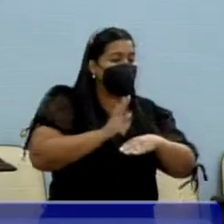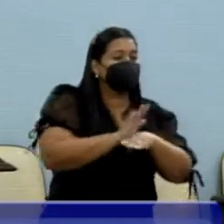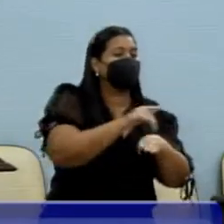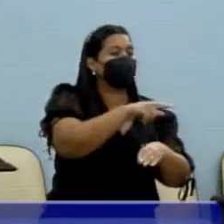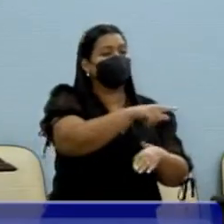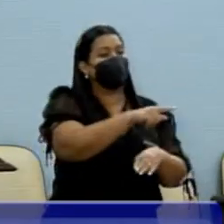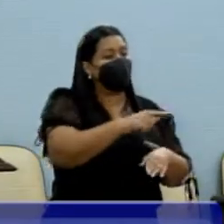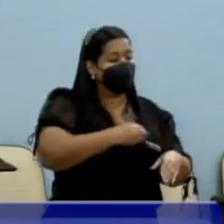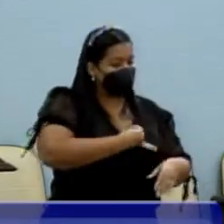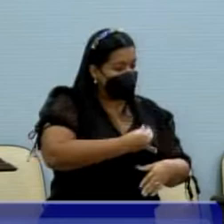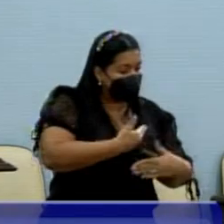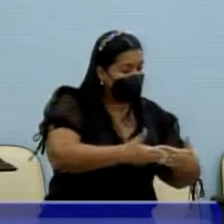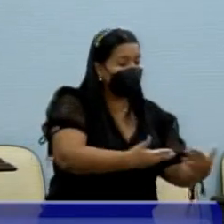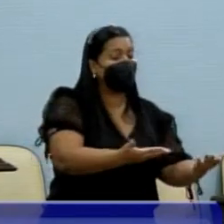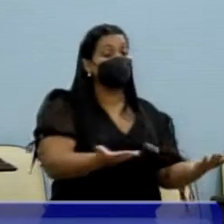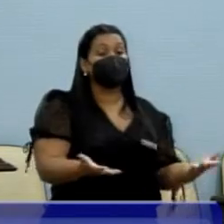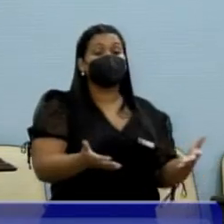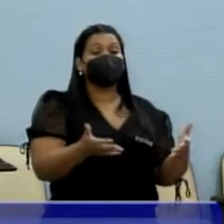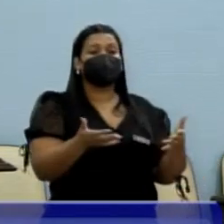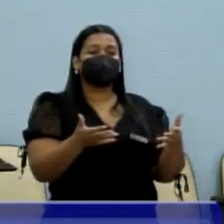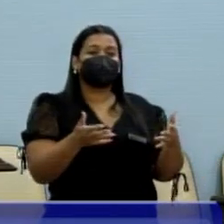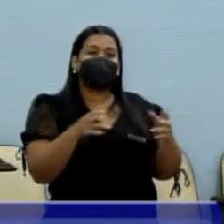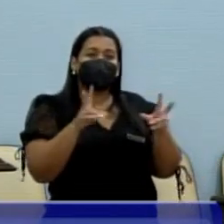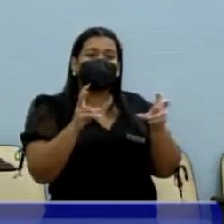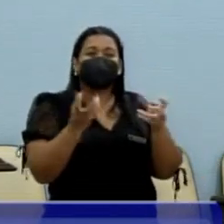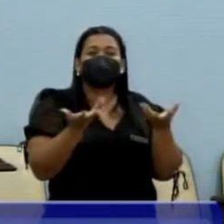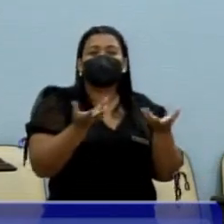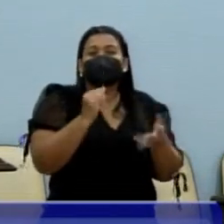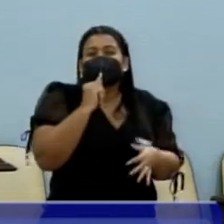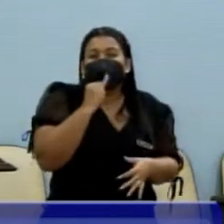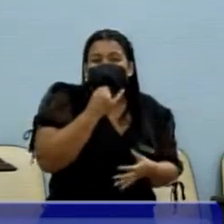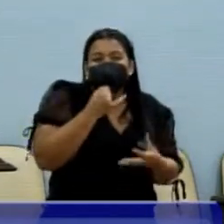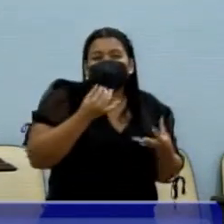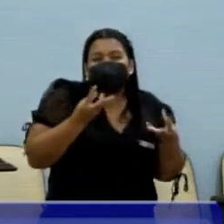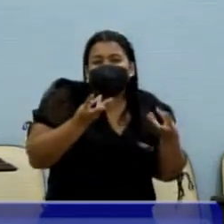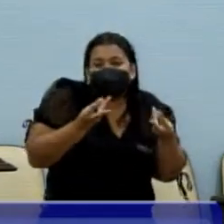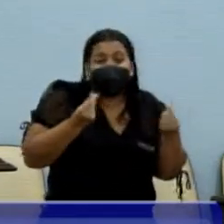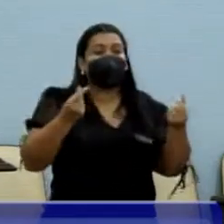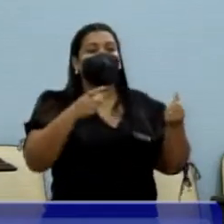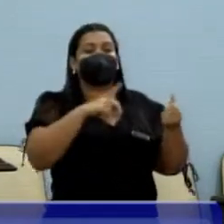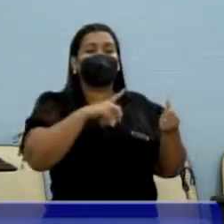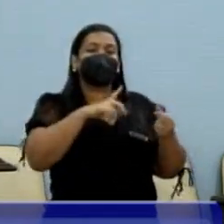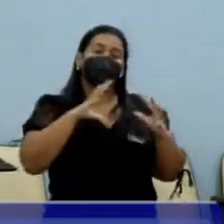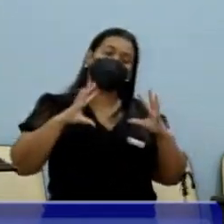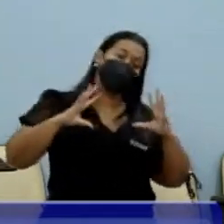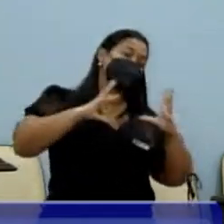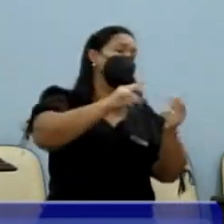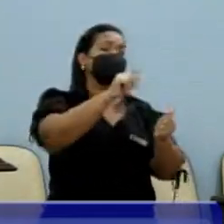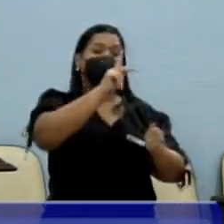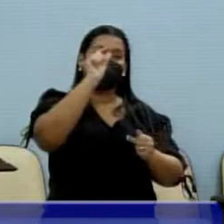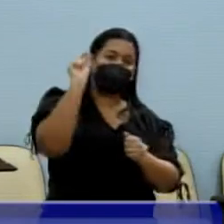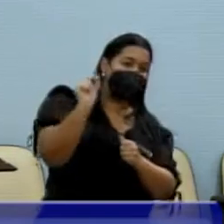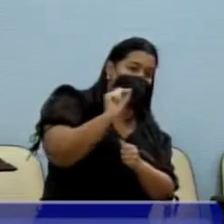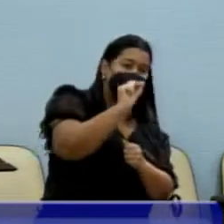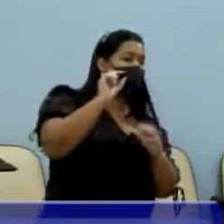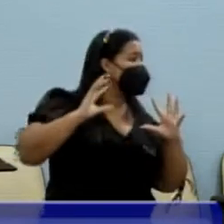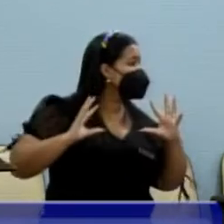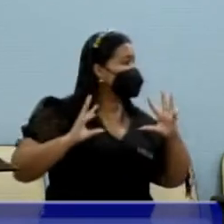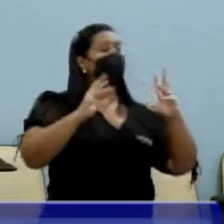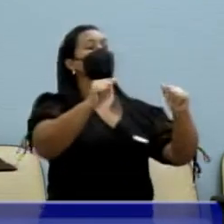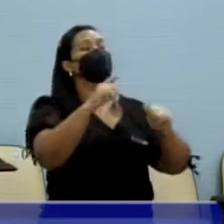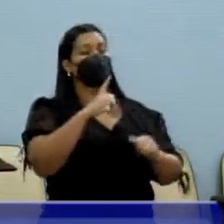uma situação muito triste e delicada que ocorre em todo o país, em todas as cidades, não é